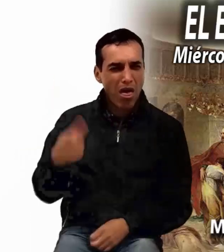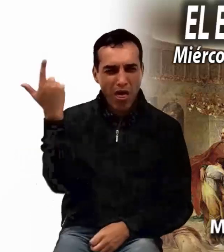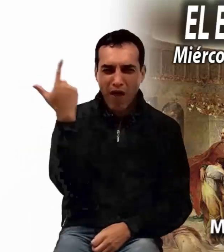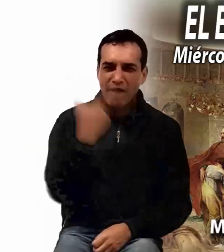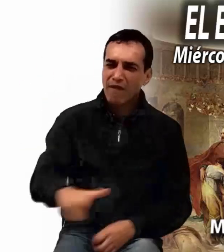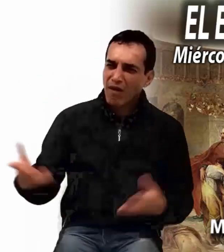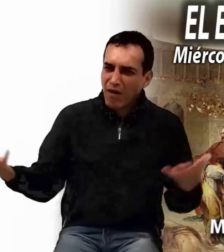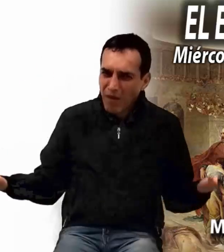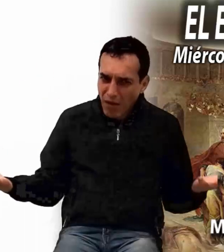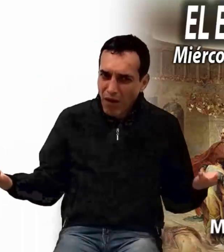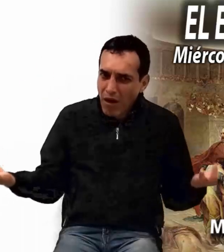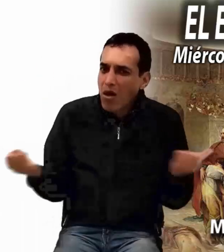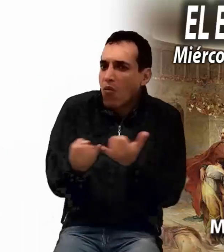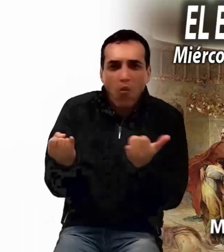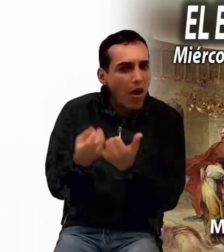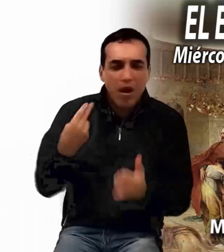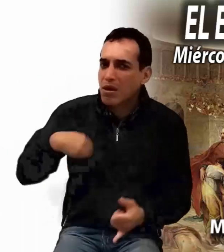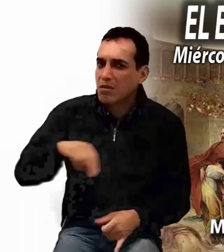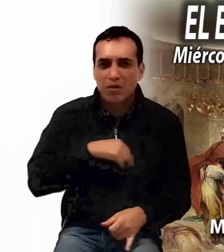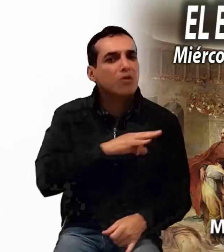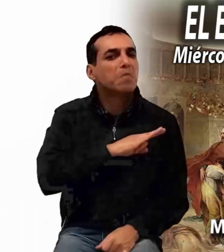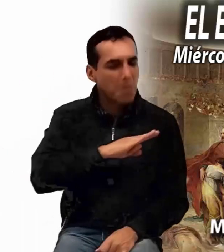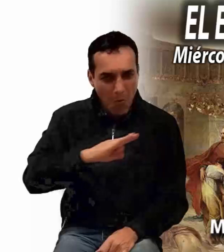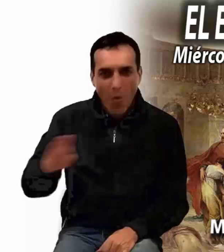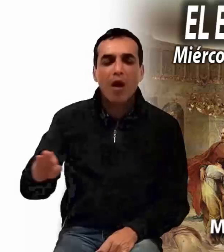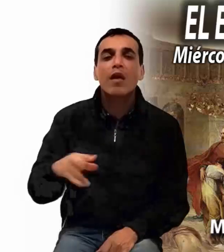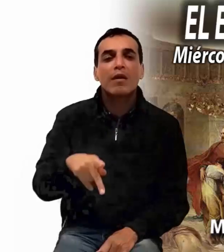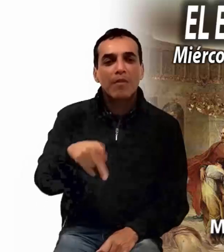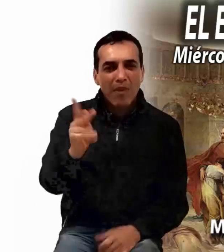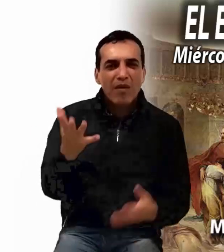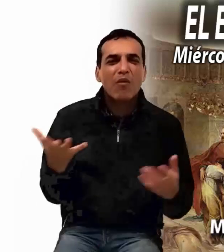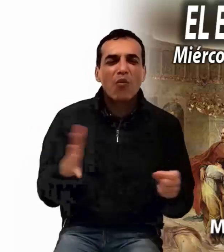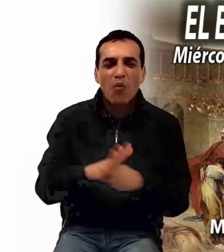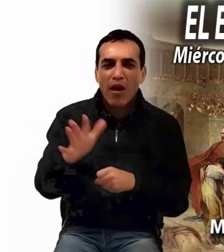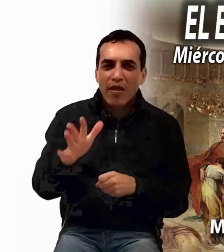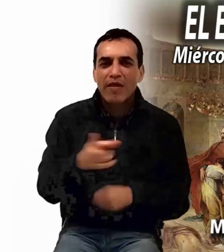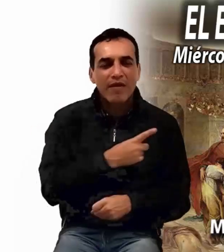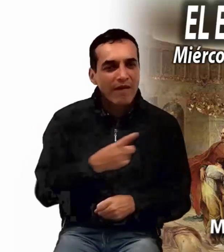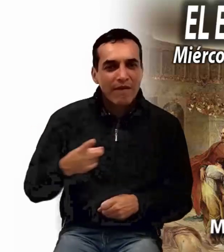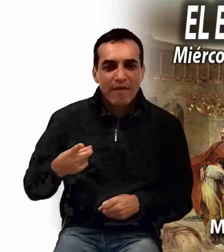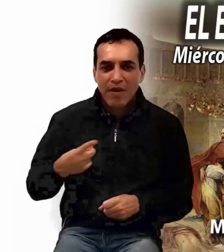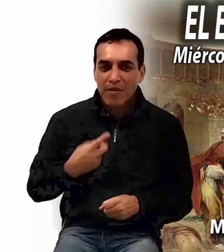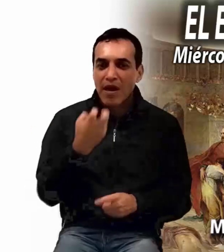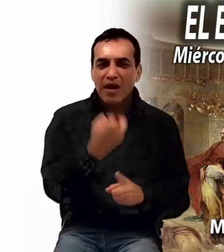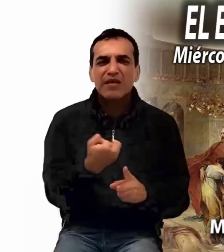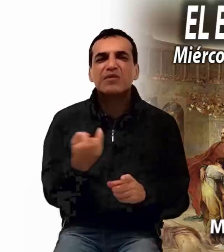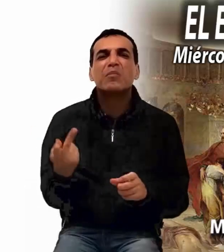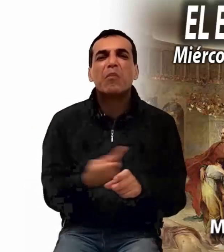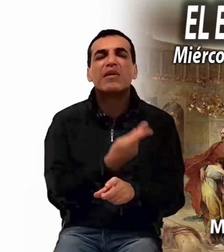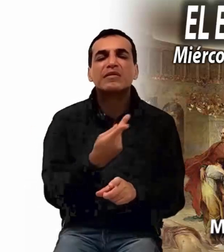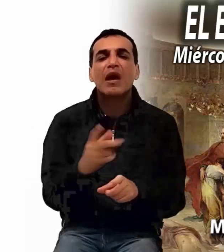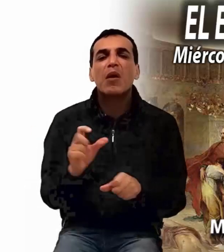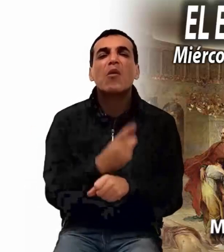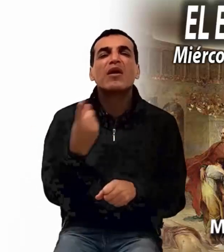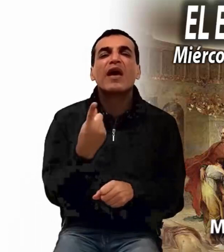También a nosotros nos puede pasar lo mismo, pero debemos tener muy claro cuándo sucede esto por defender